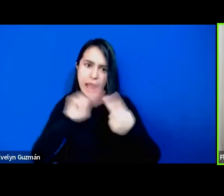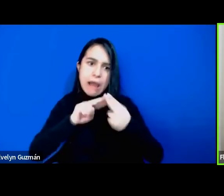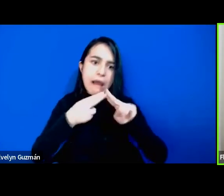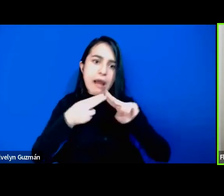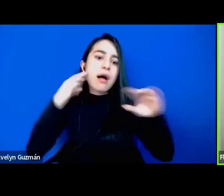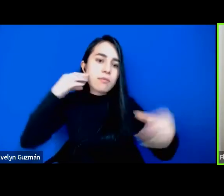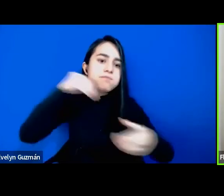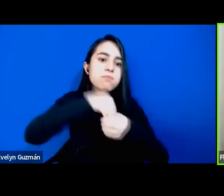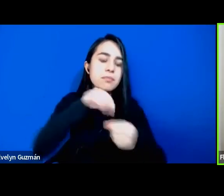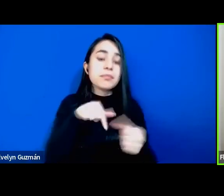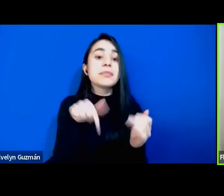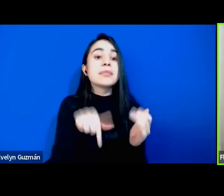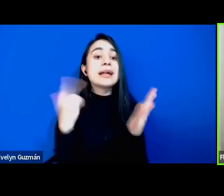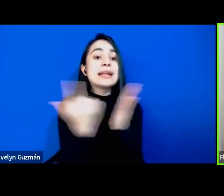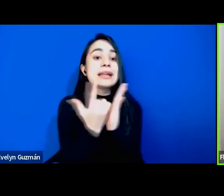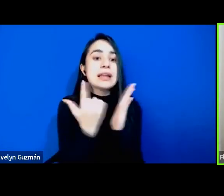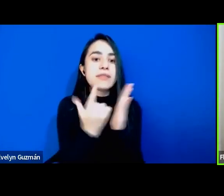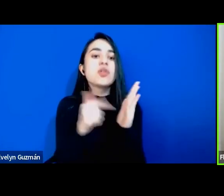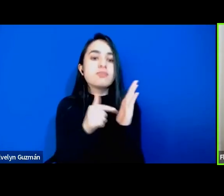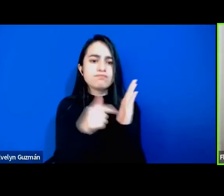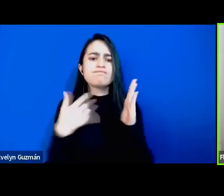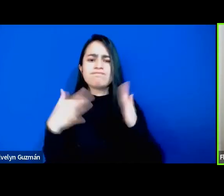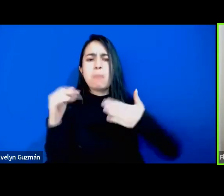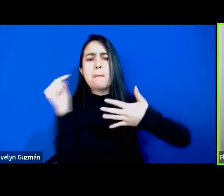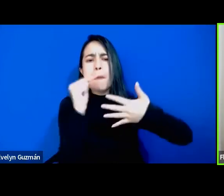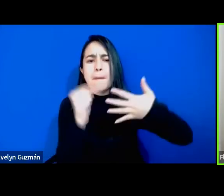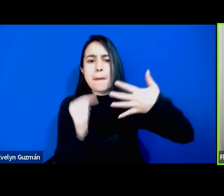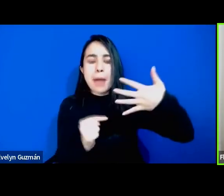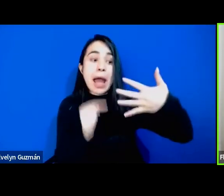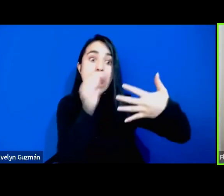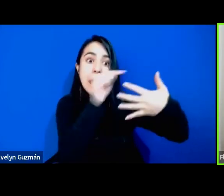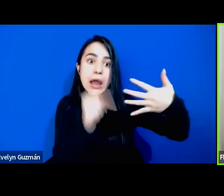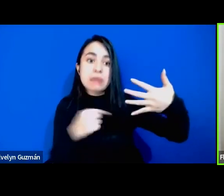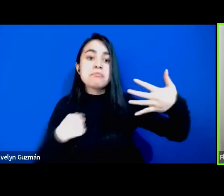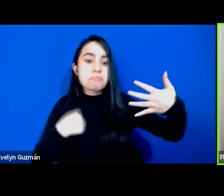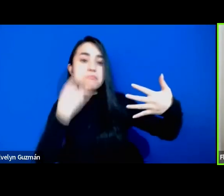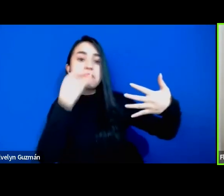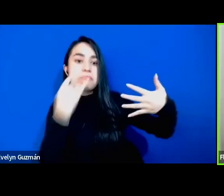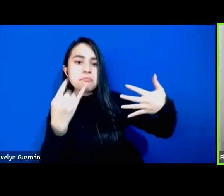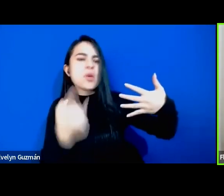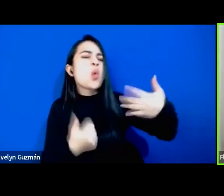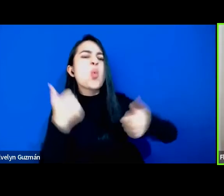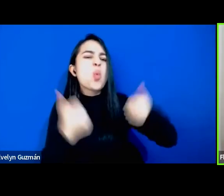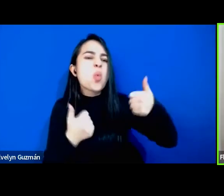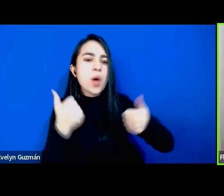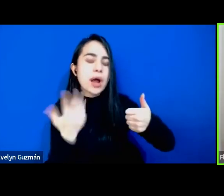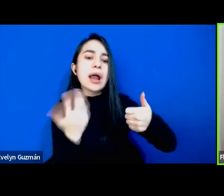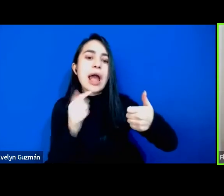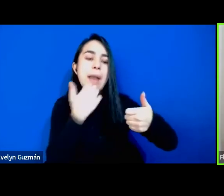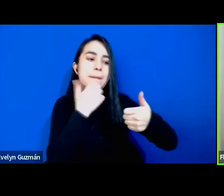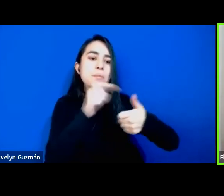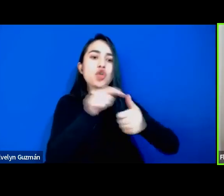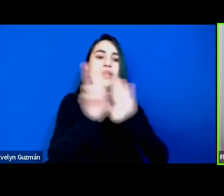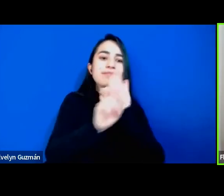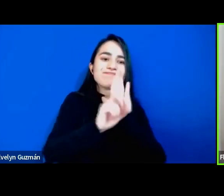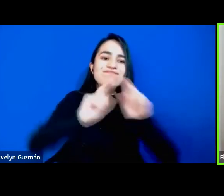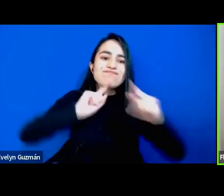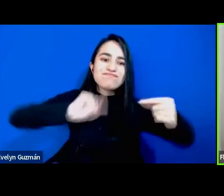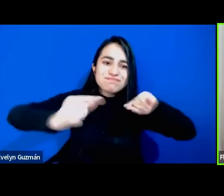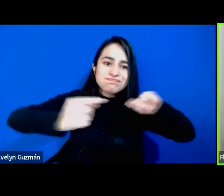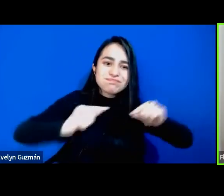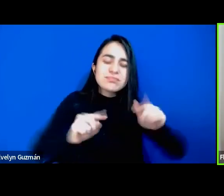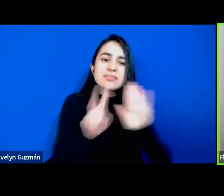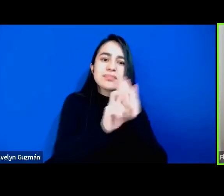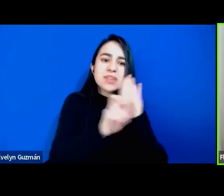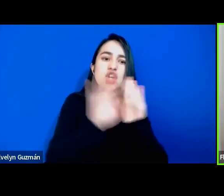Este libro tiene muchos elementos que me interesan también como la discusión teórica sobre